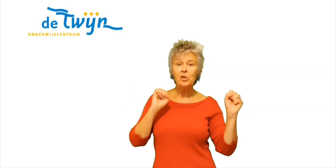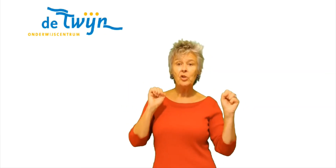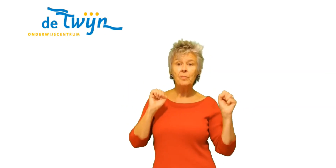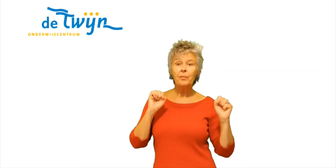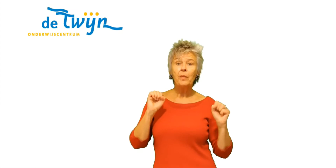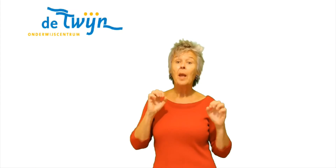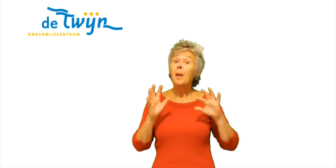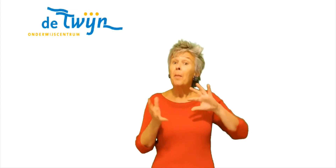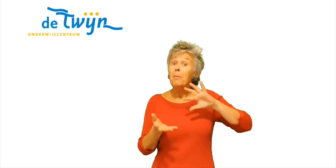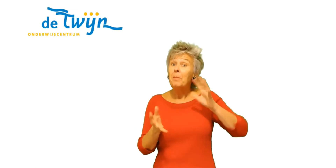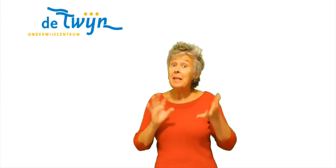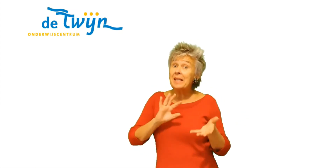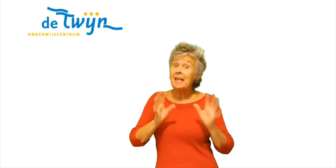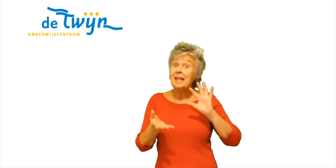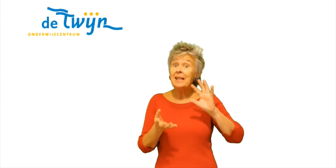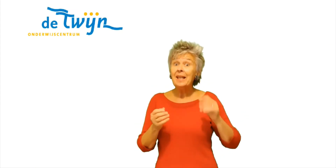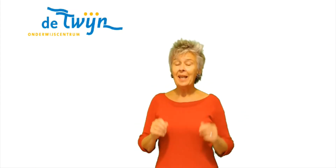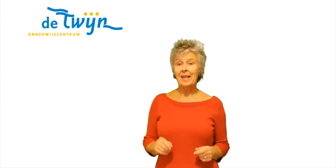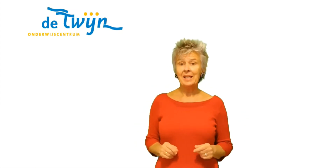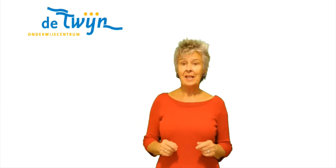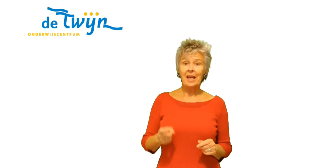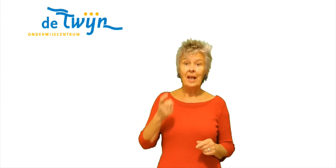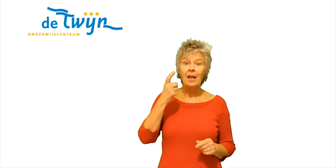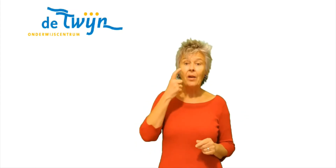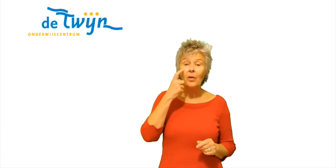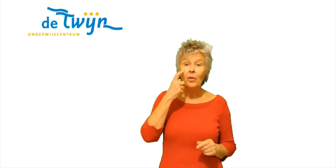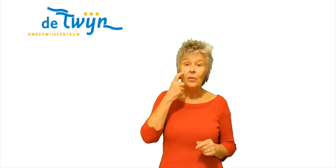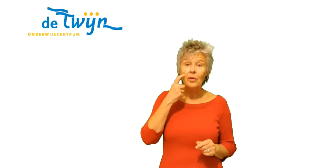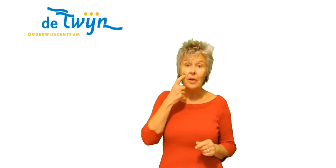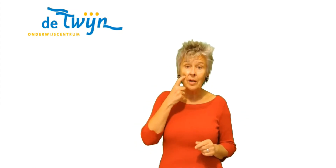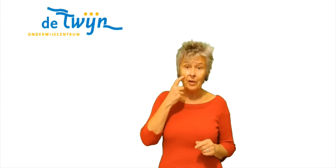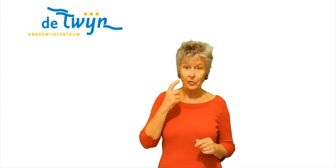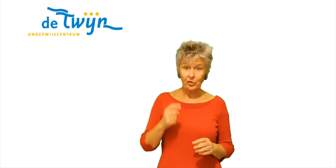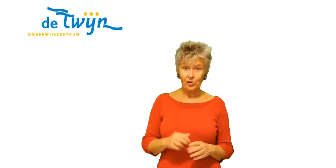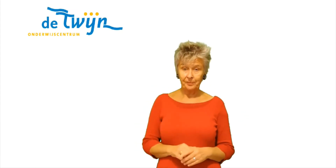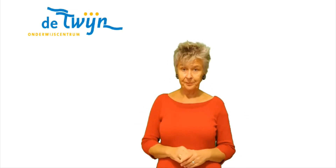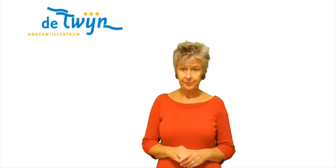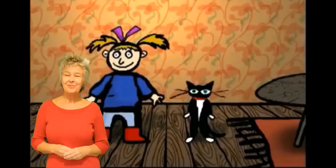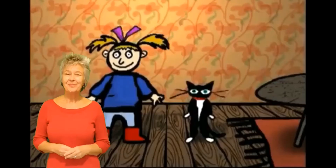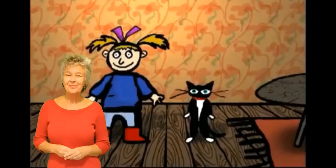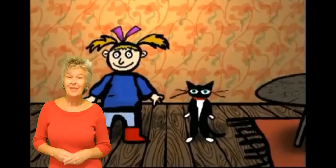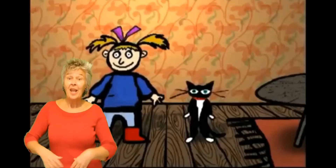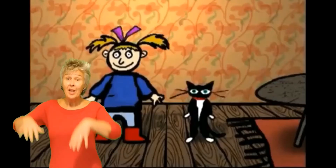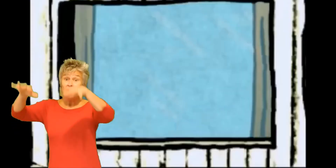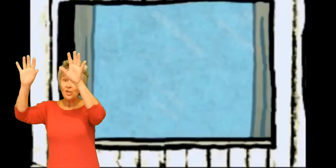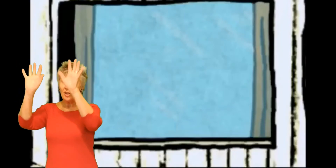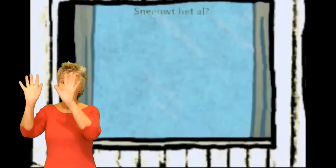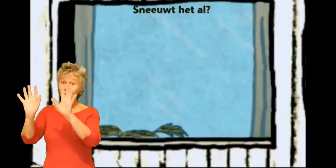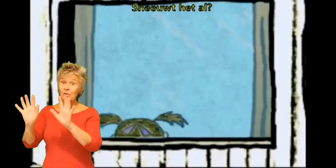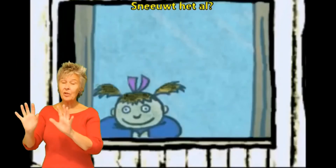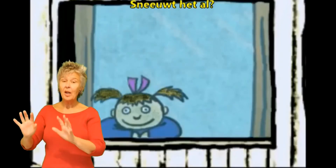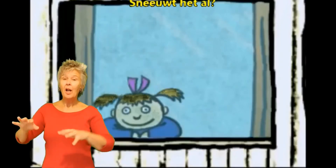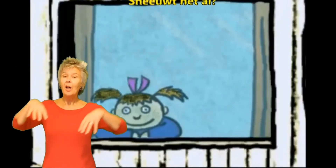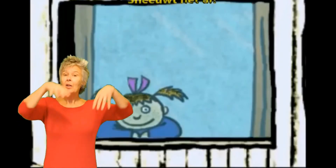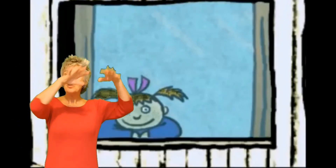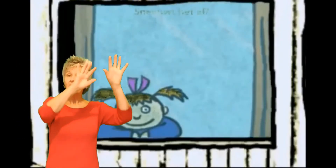Misschien is er een kans Sneeuw totaal